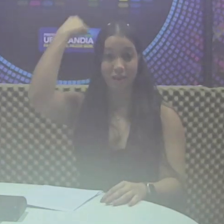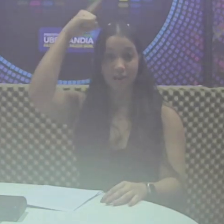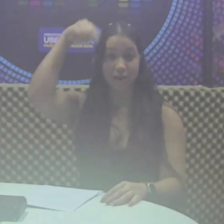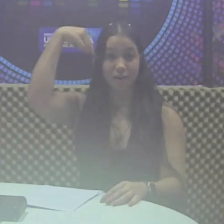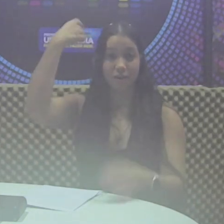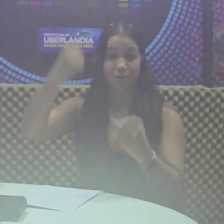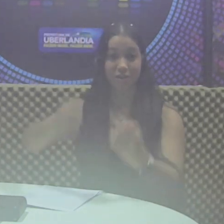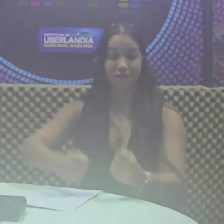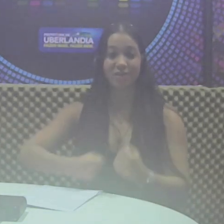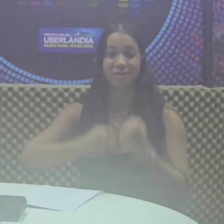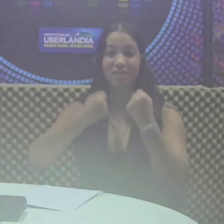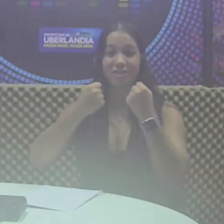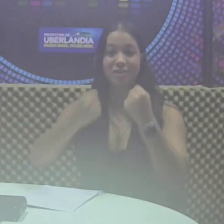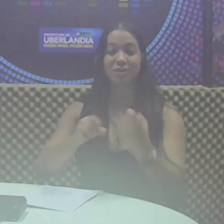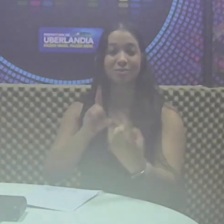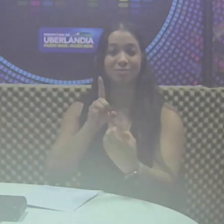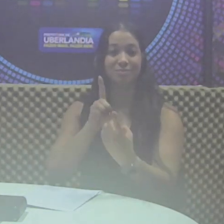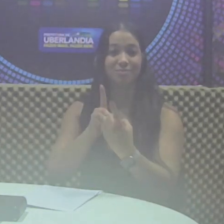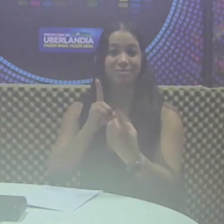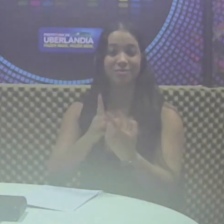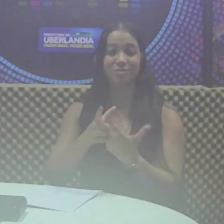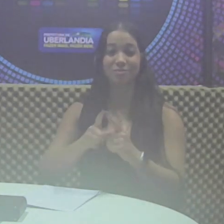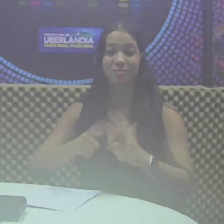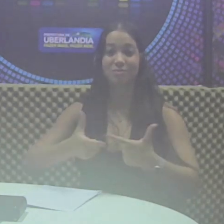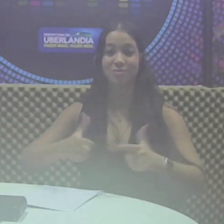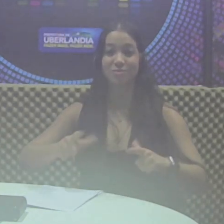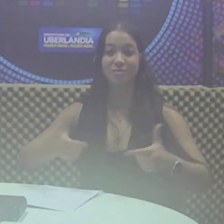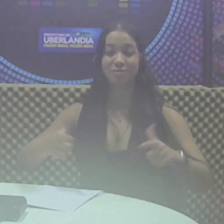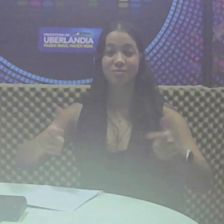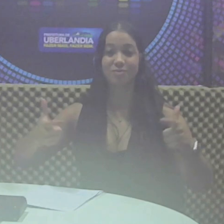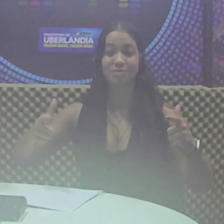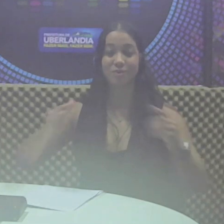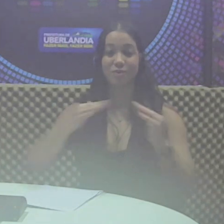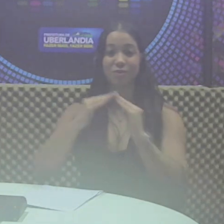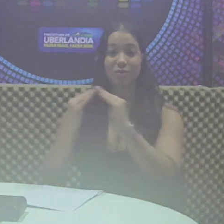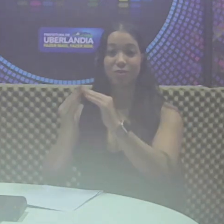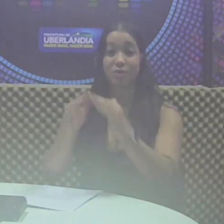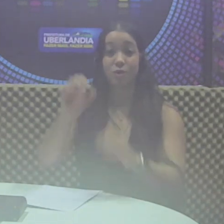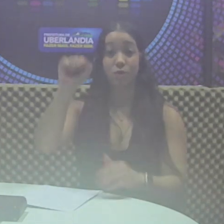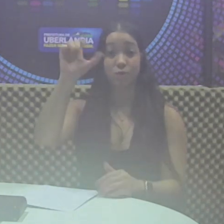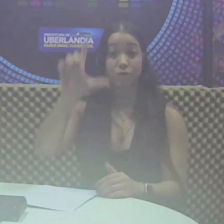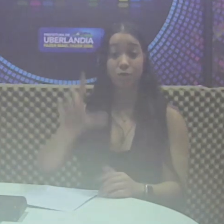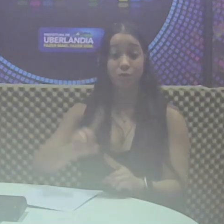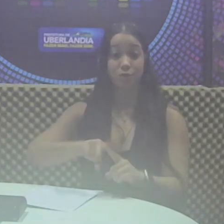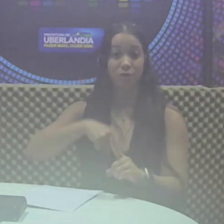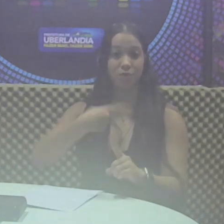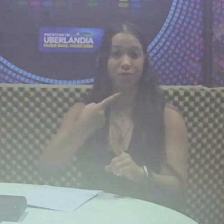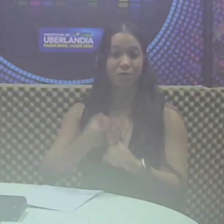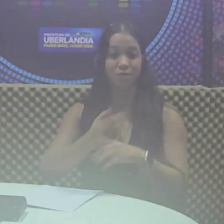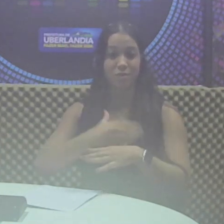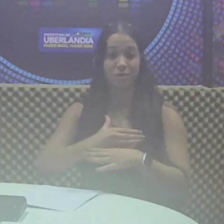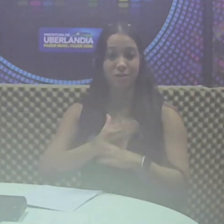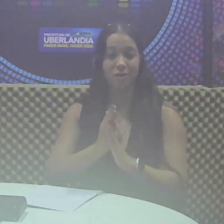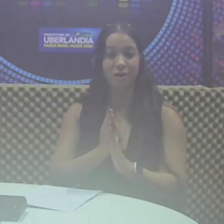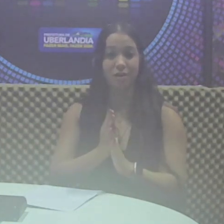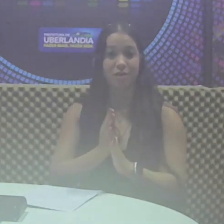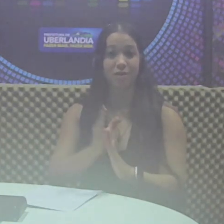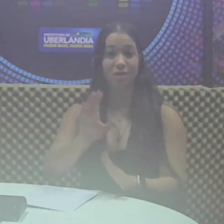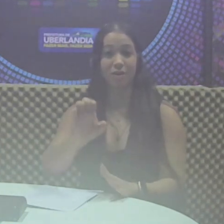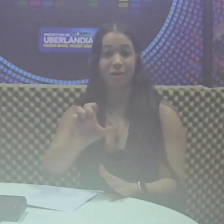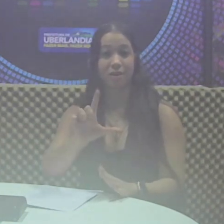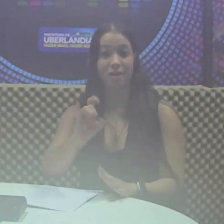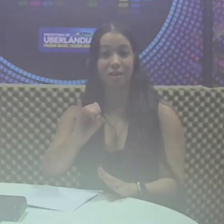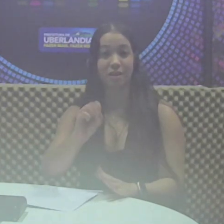atenderá a demanda de crescimento imobiliário da região sul e a regularização do bairro Elisson